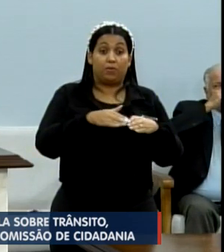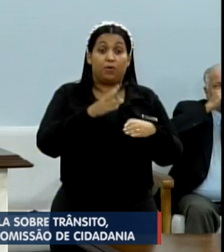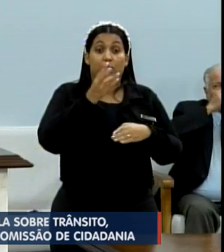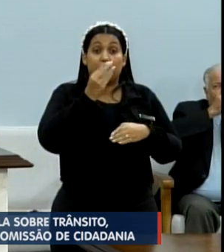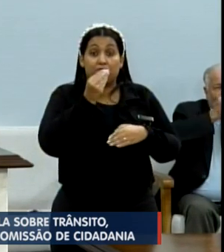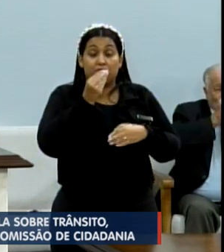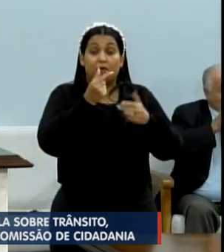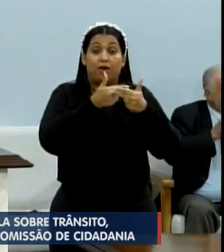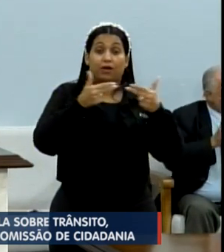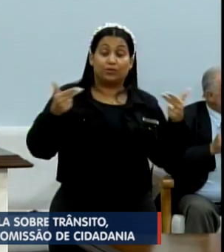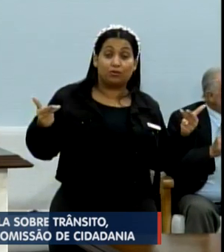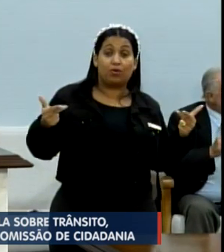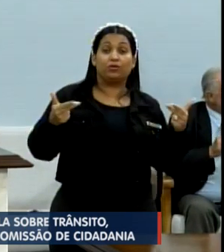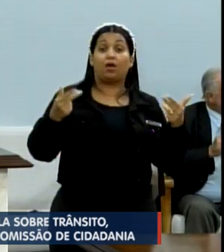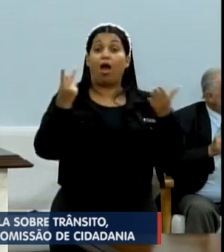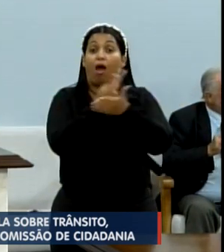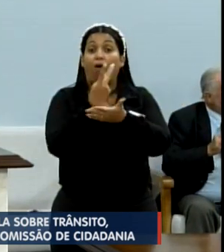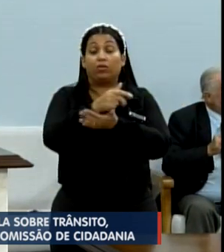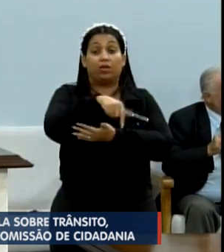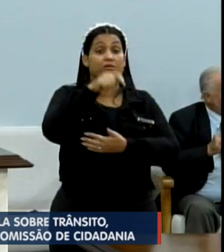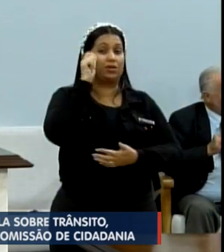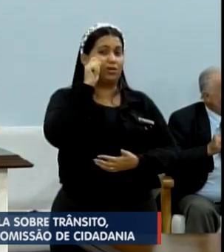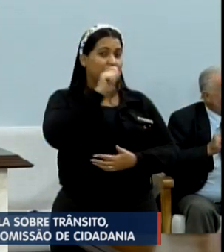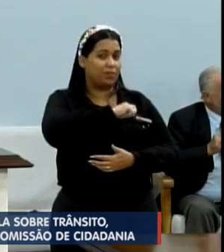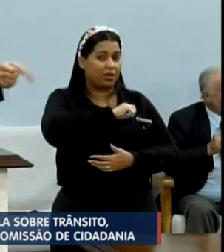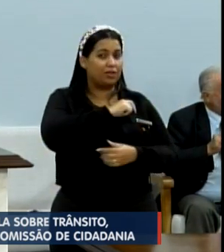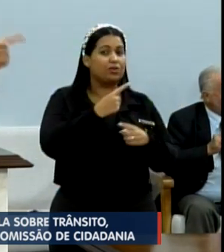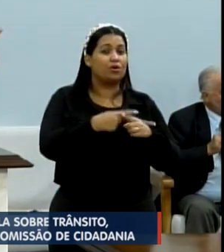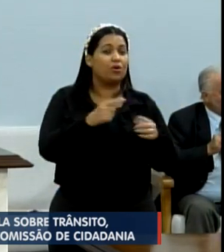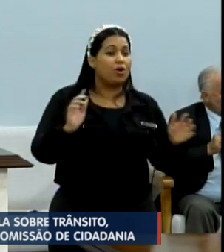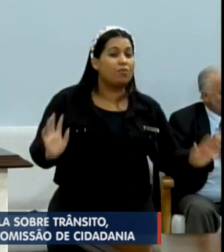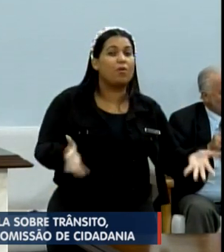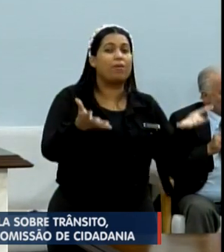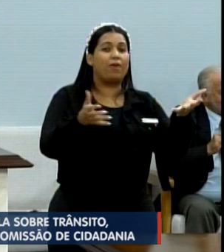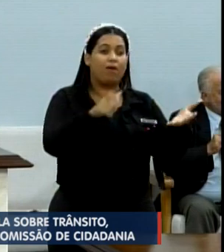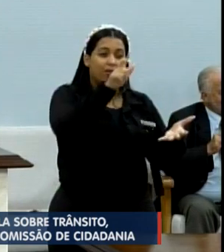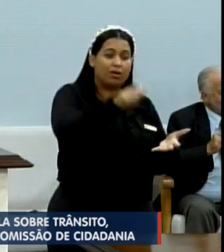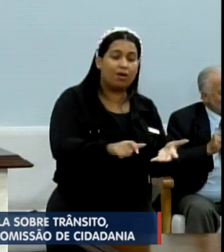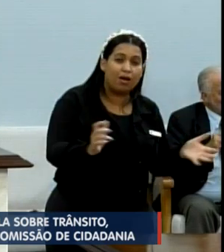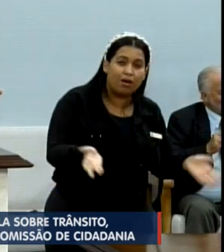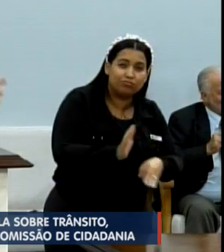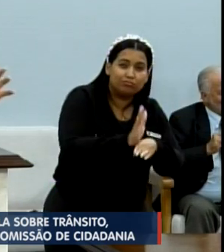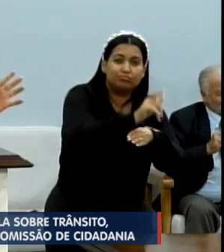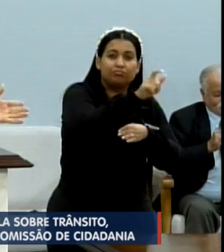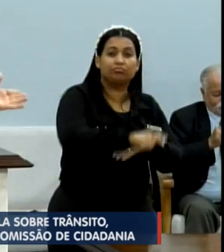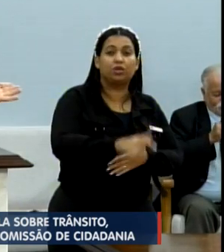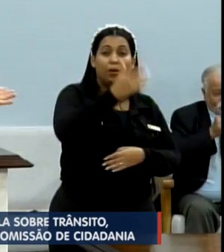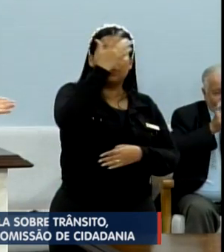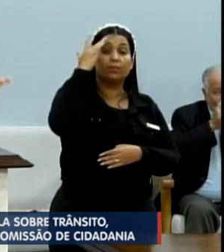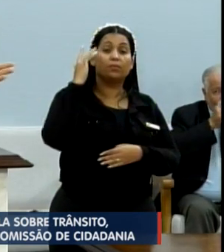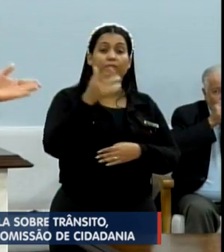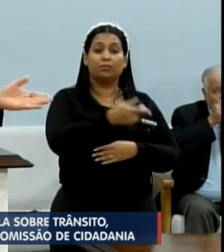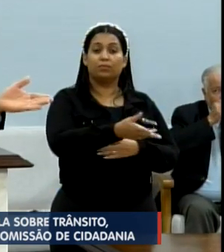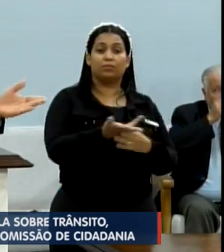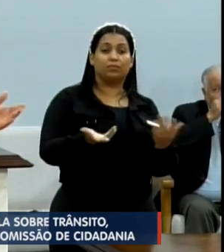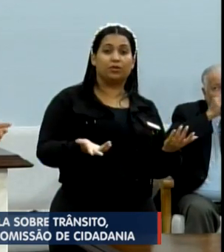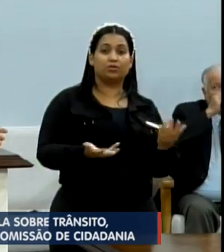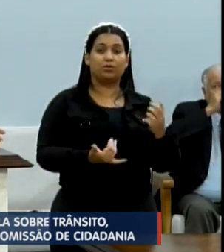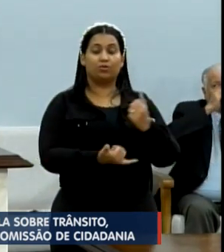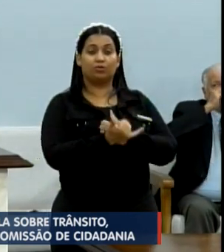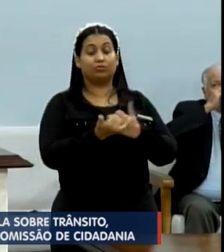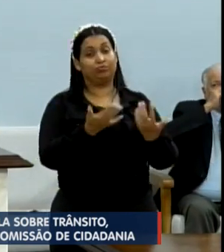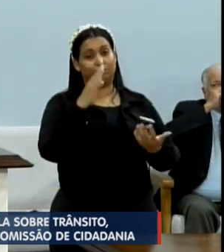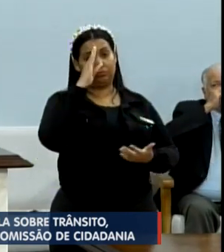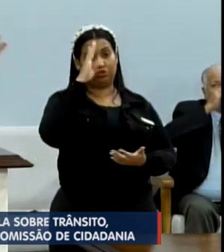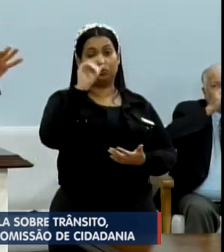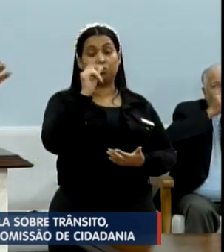coisas que acontecem na cidade, para beneficiar um forasteiro, um cidadão, praticamente um franciscano,